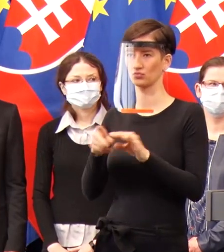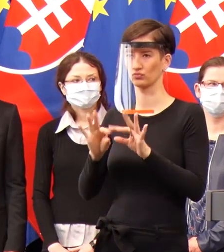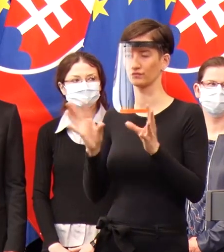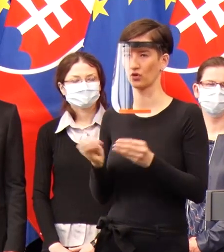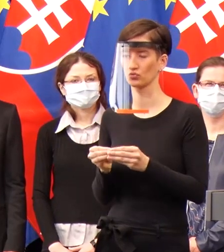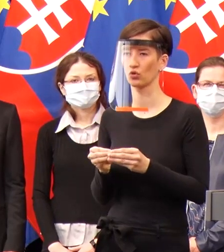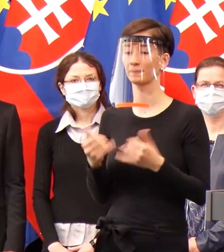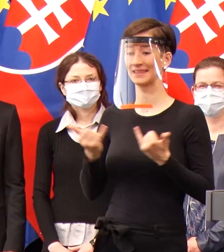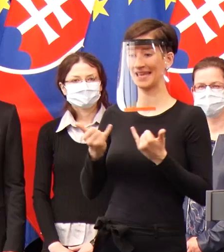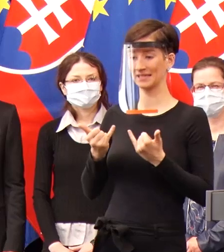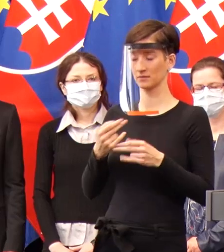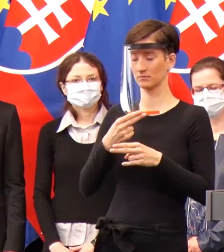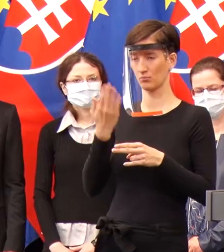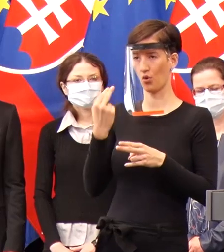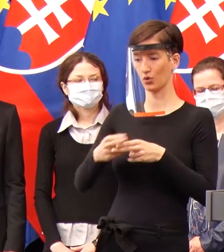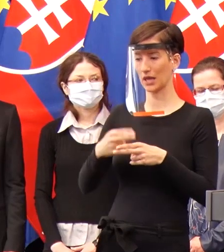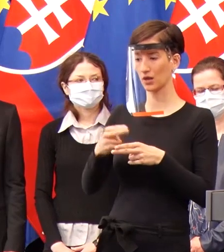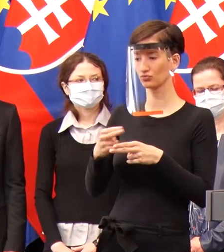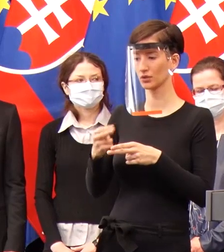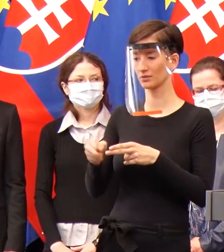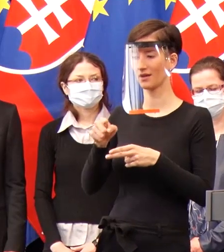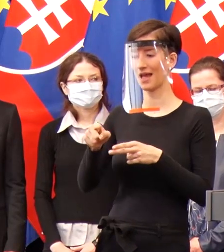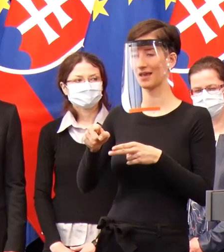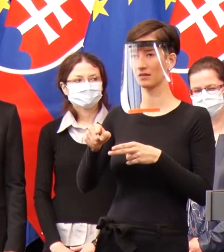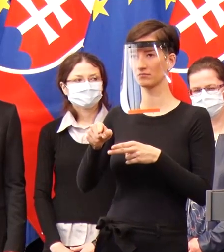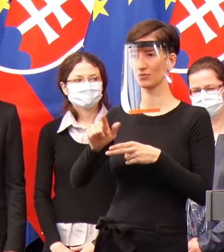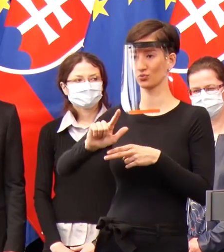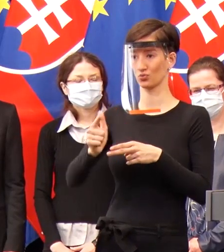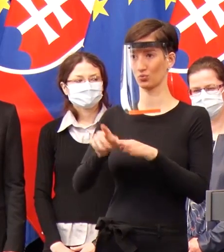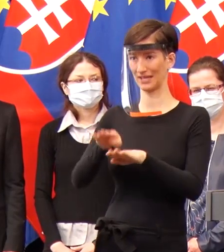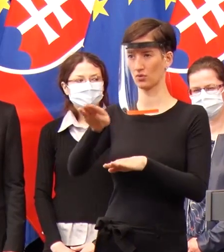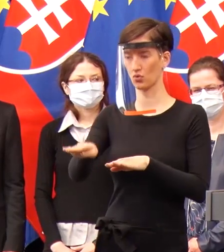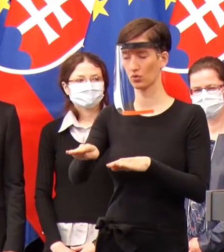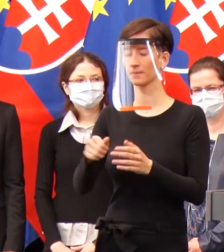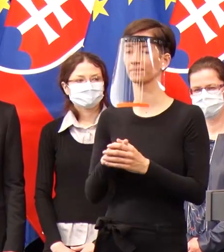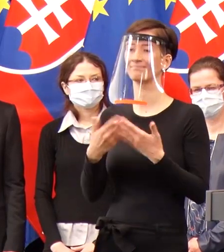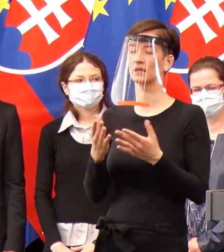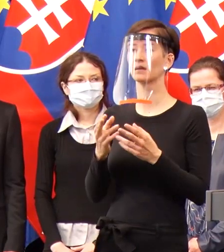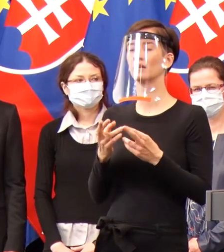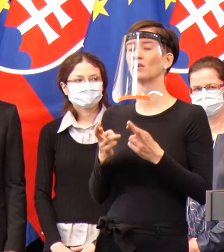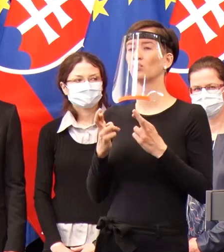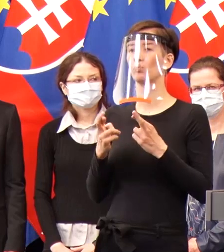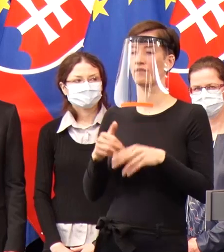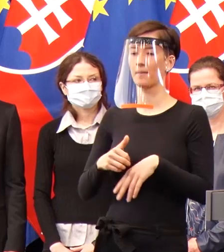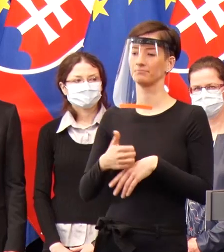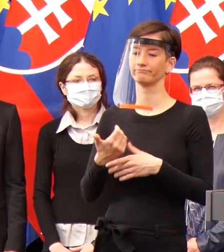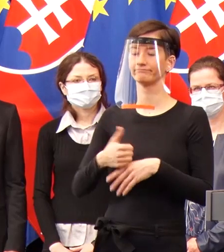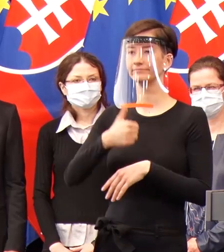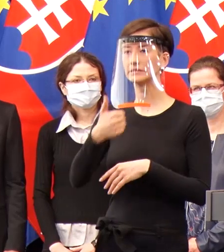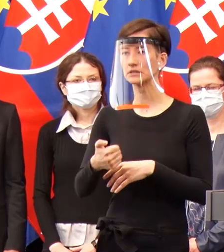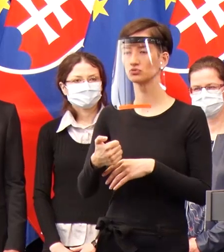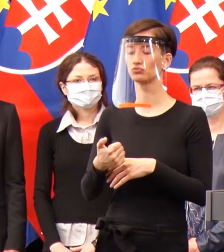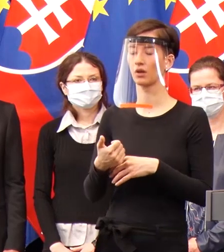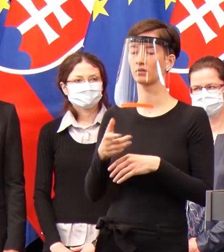kroku bola dnes reč. A verím, že takisto budeme môcť v najbližších dňoch alebo týždňoch informovať o tom, že